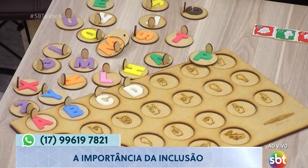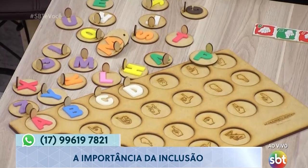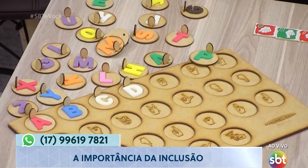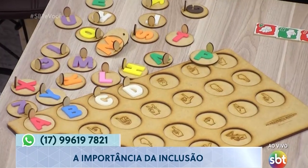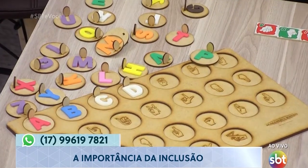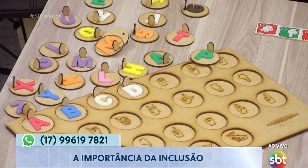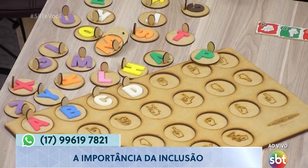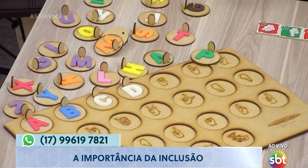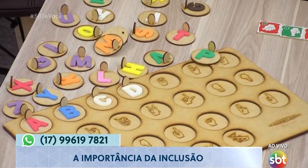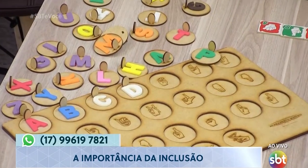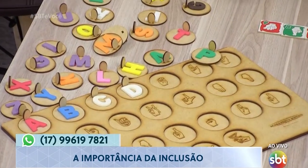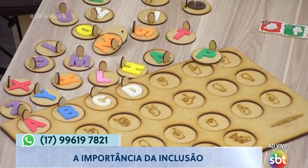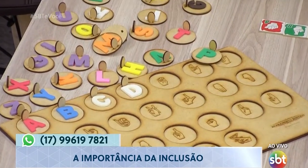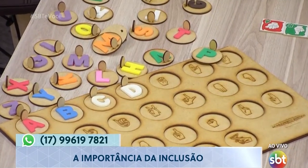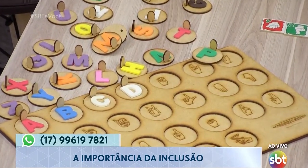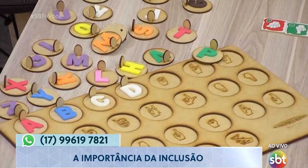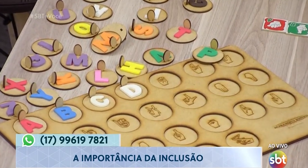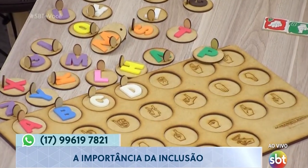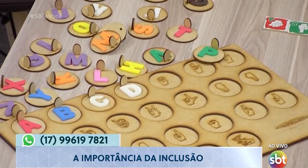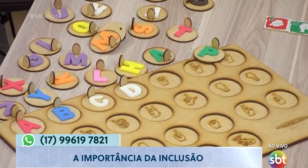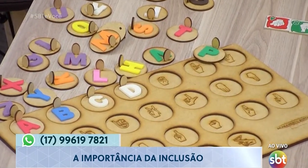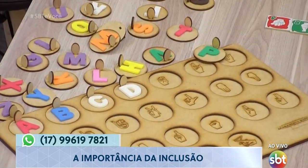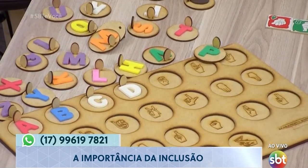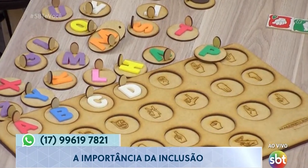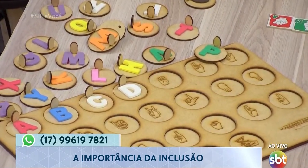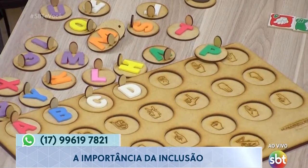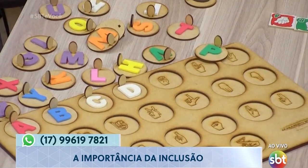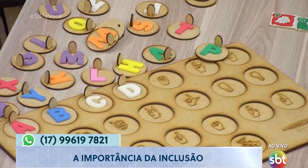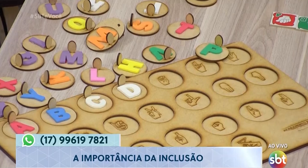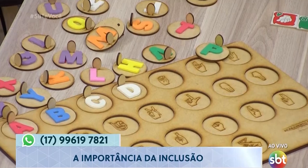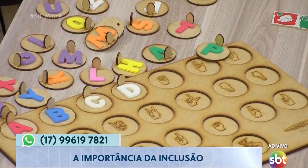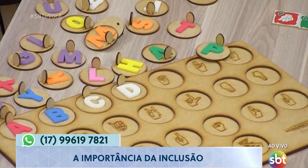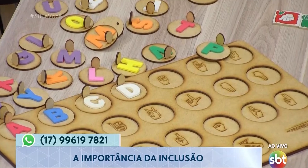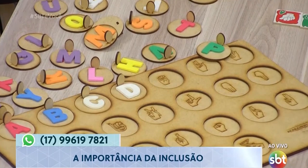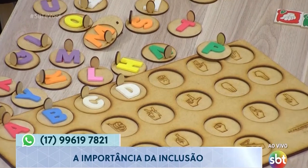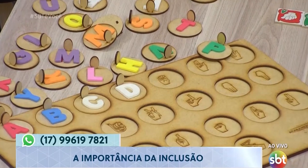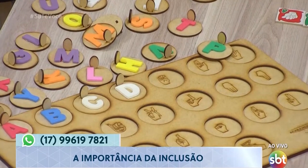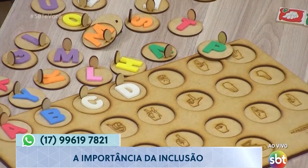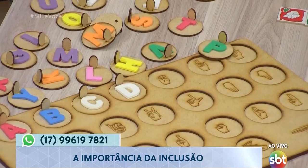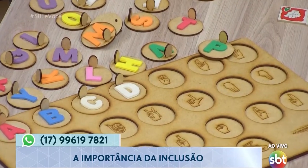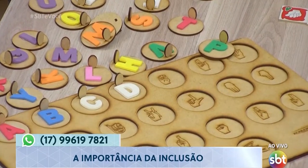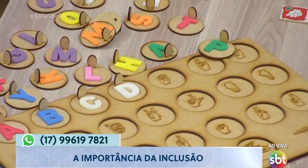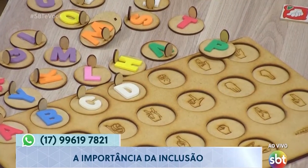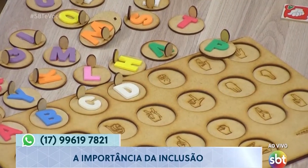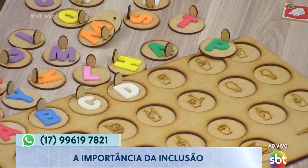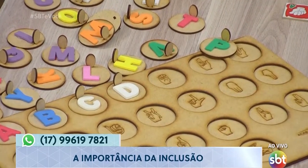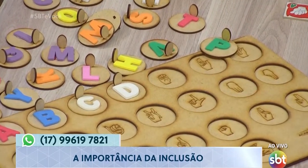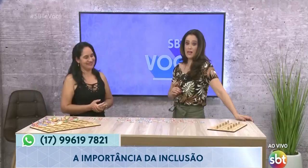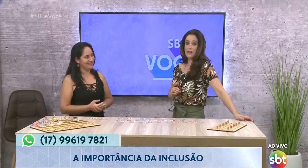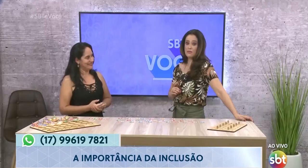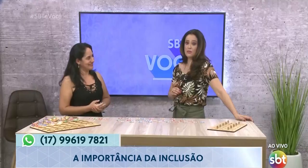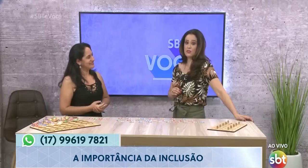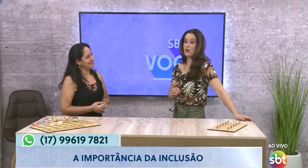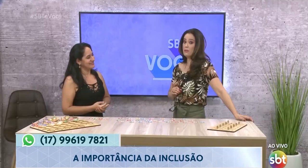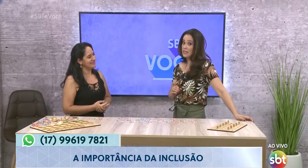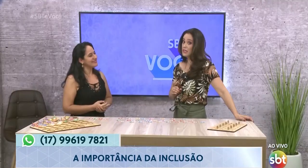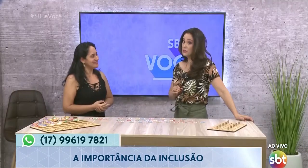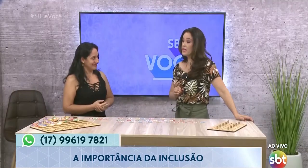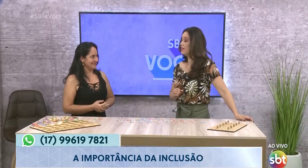acontecer. A nossa sociedade tem caminhado, sim, precisa caminhar mais, não pode parar. Né, gente? Vamos lá, vamos ajudar o amiguinho, né?